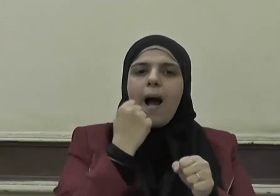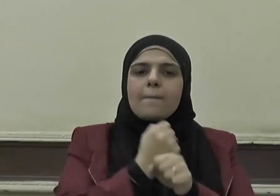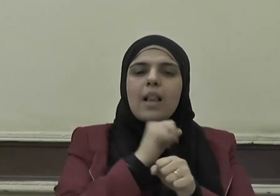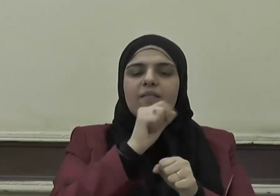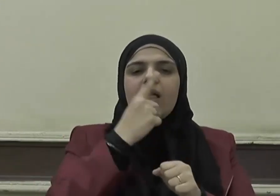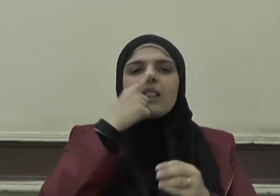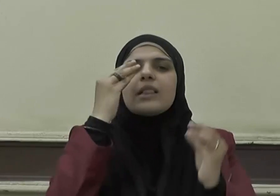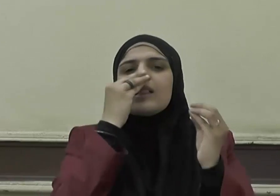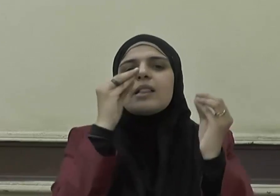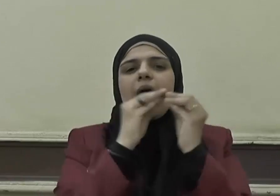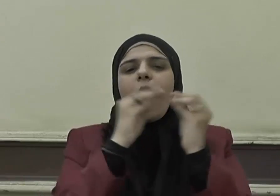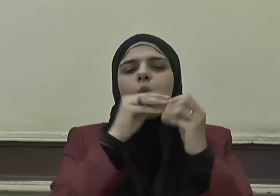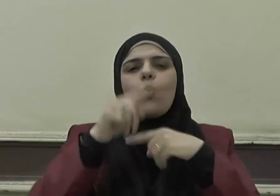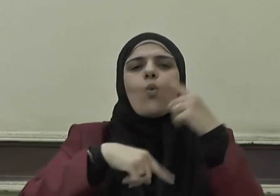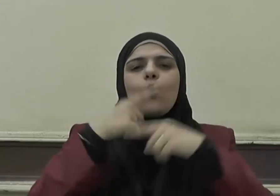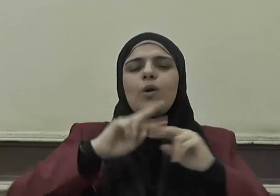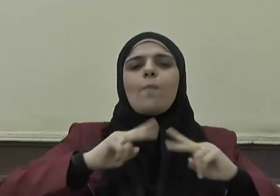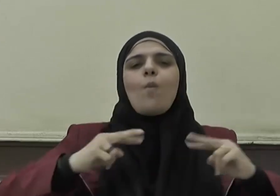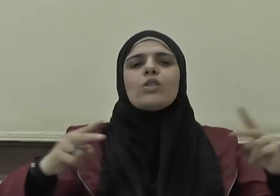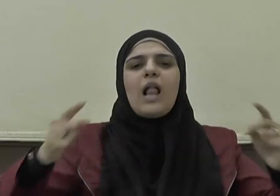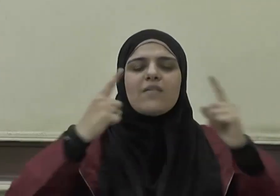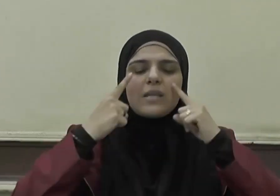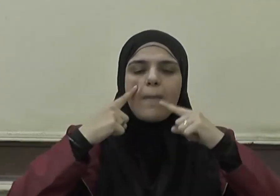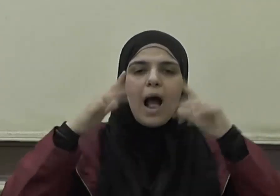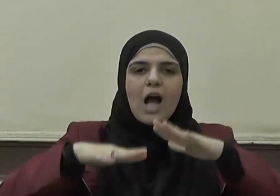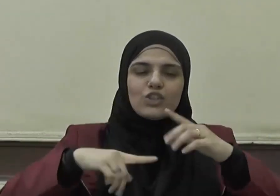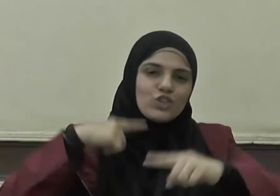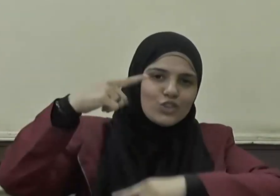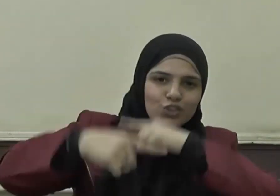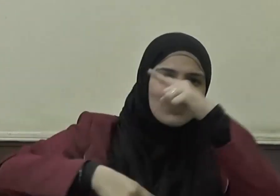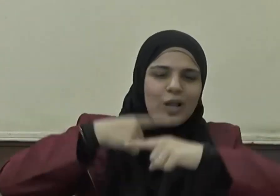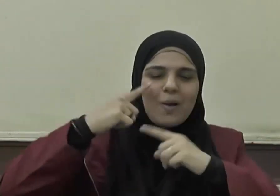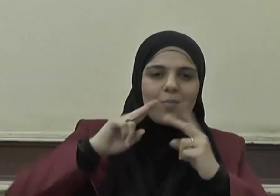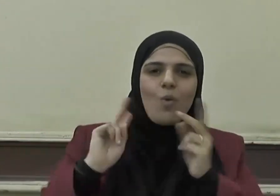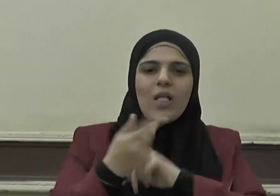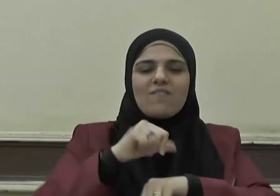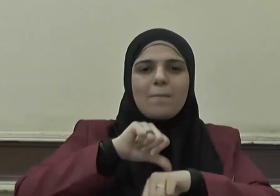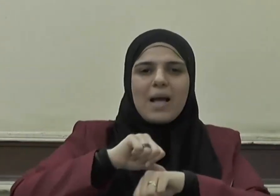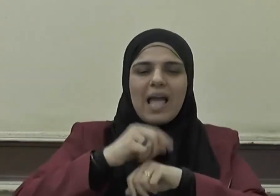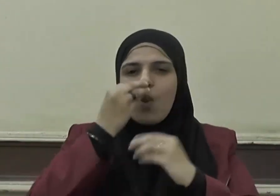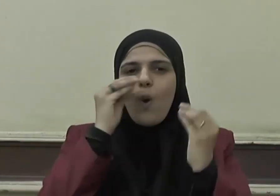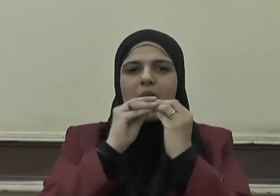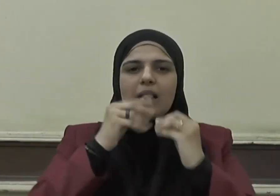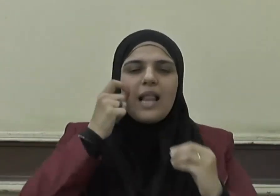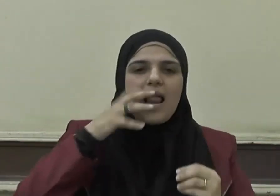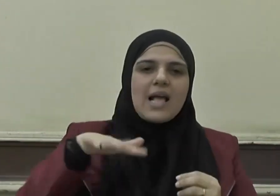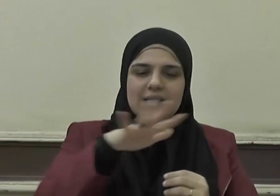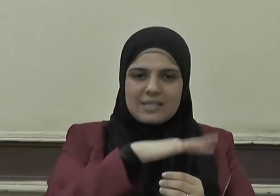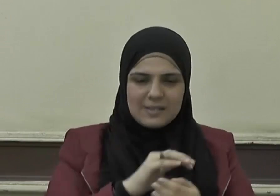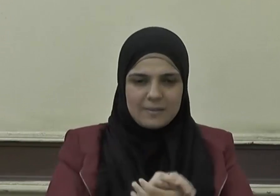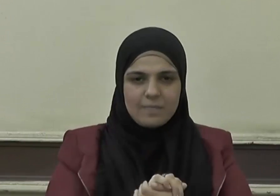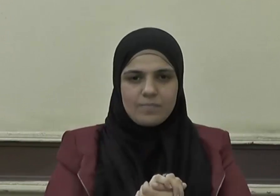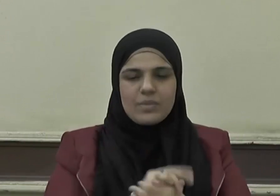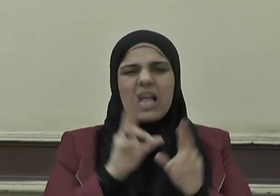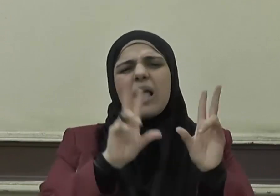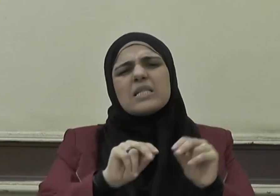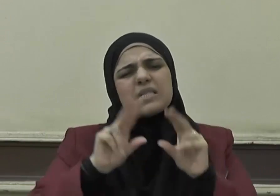العادات التي تختلف باختلاف الزمان والمكان وعادات الناس مثل ما